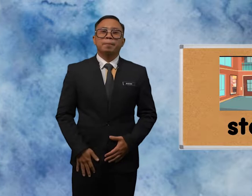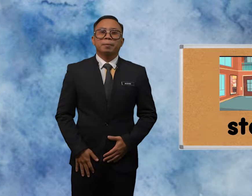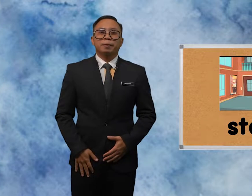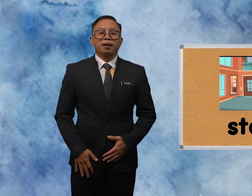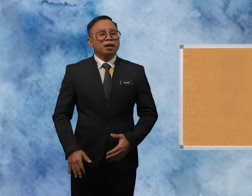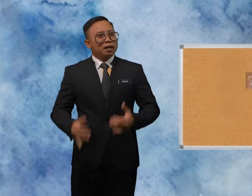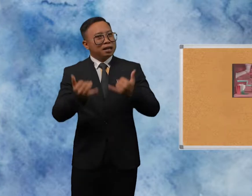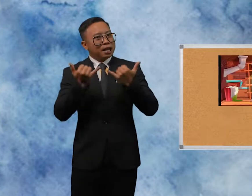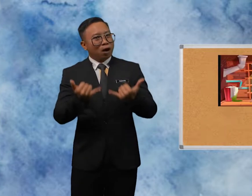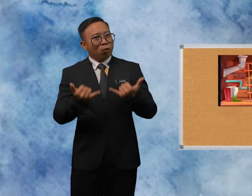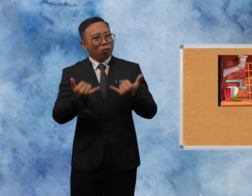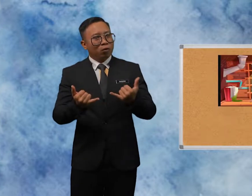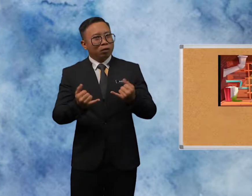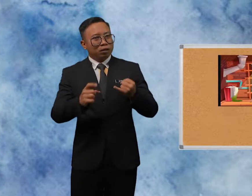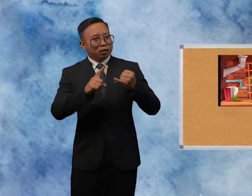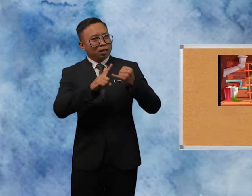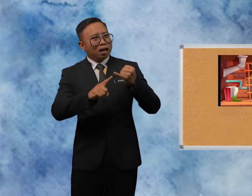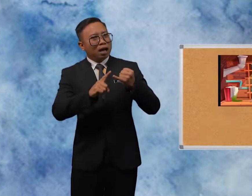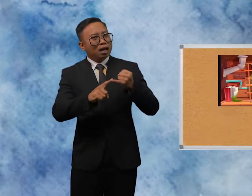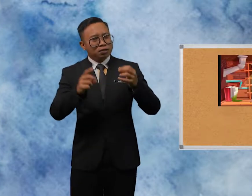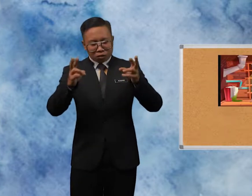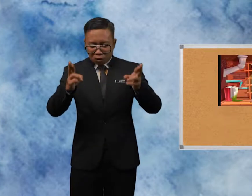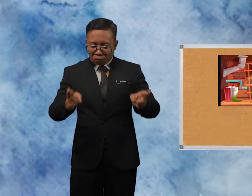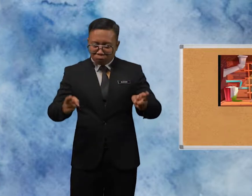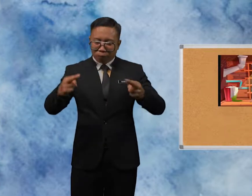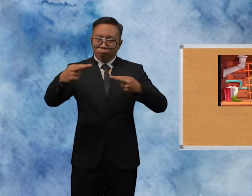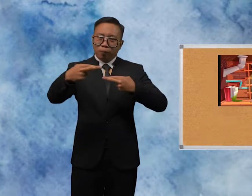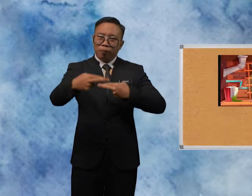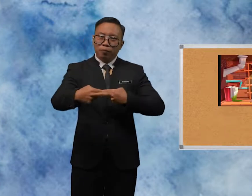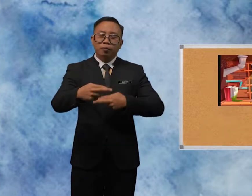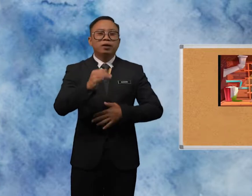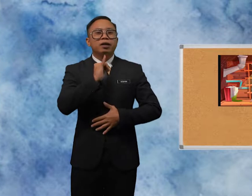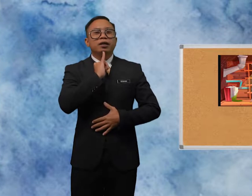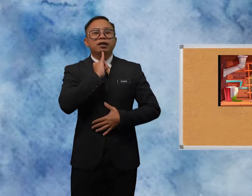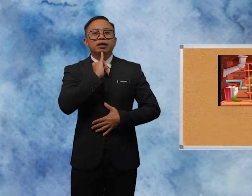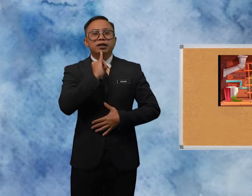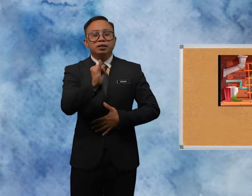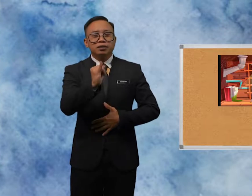Now The last room is